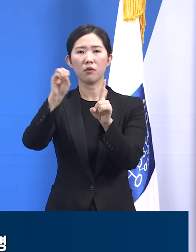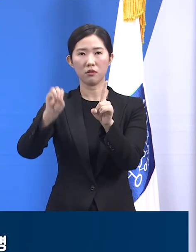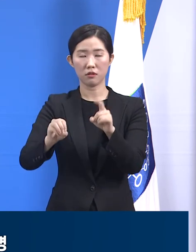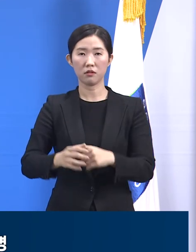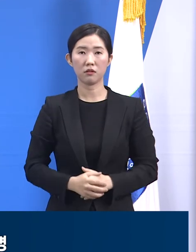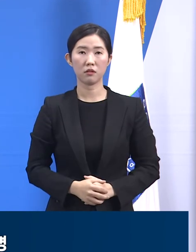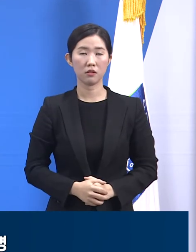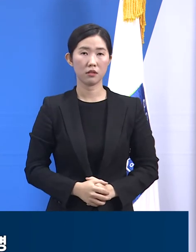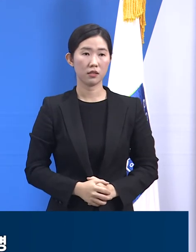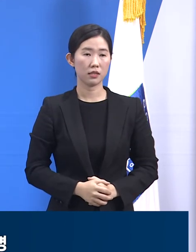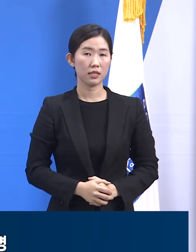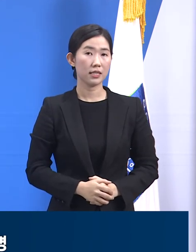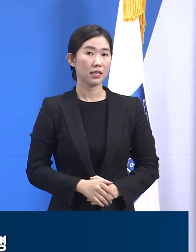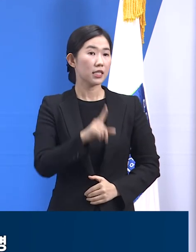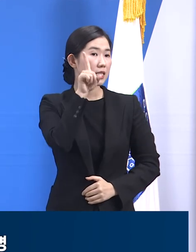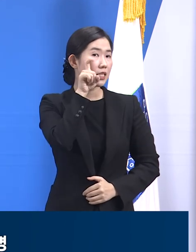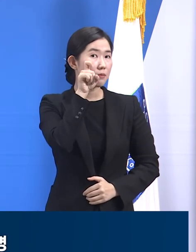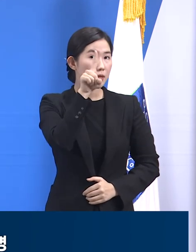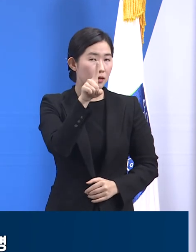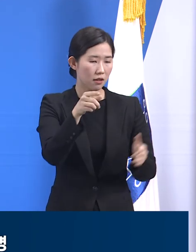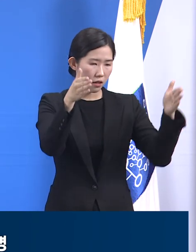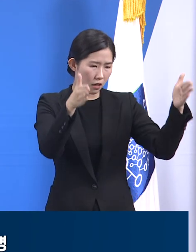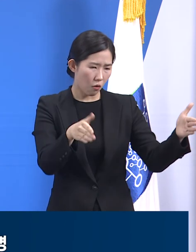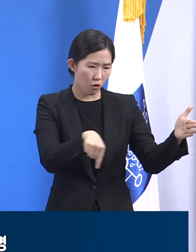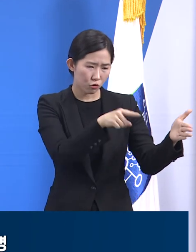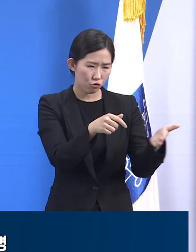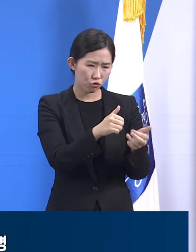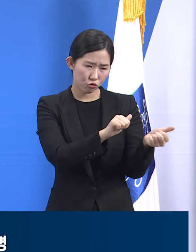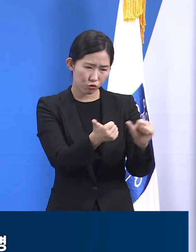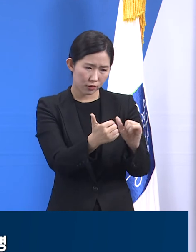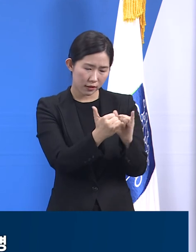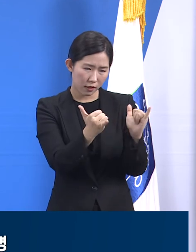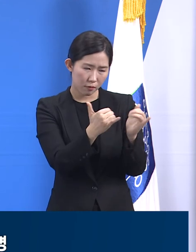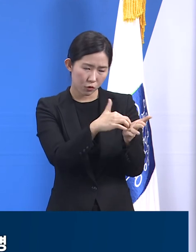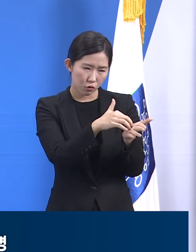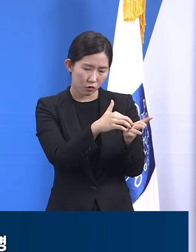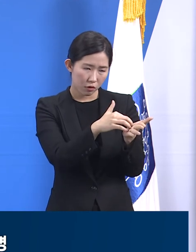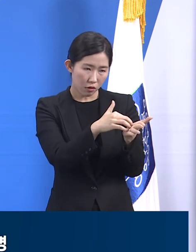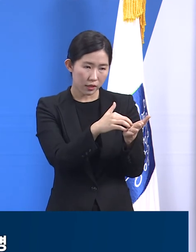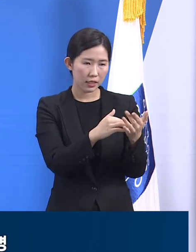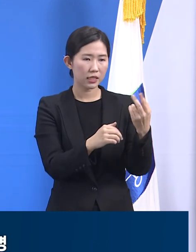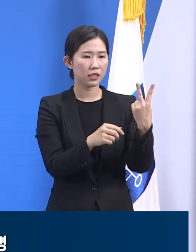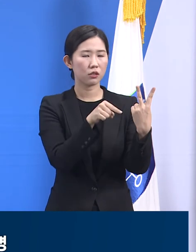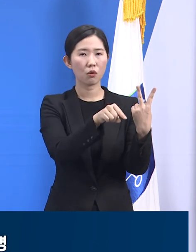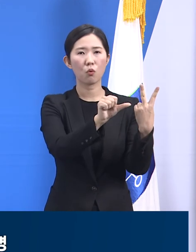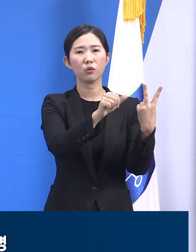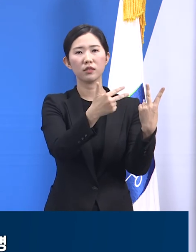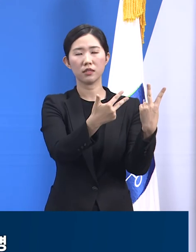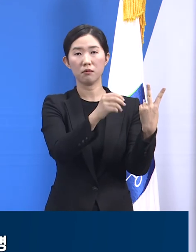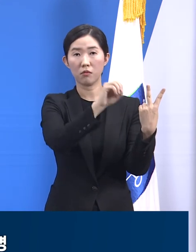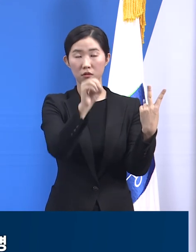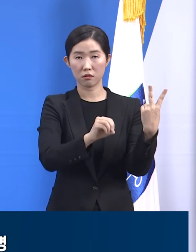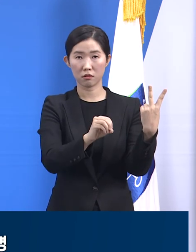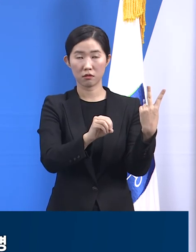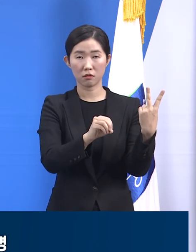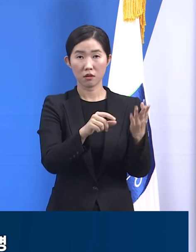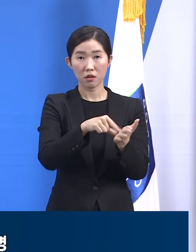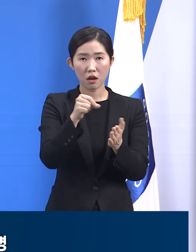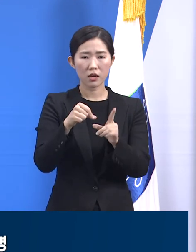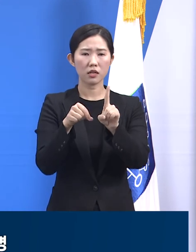이전 11달에 사망률을 계산했을 땐 1.57%로써 약 1.36배